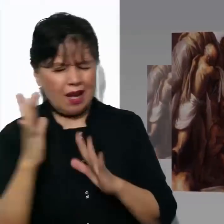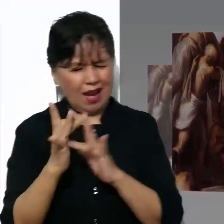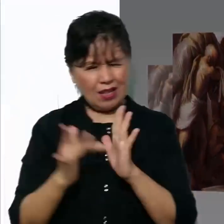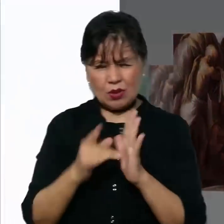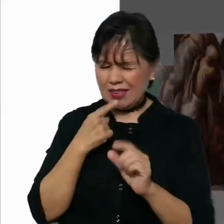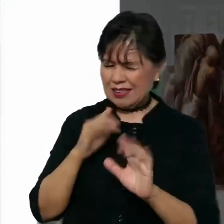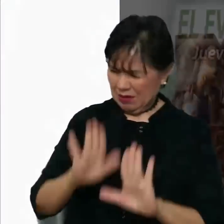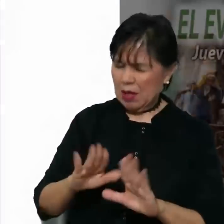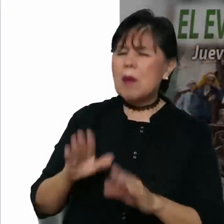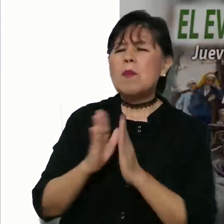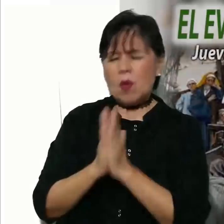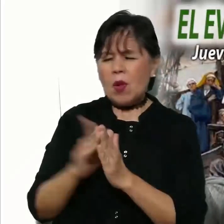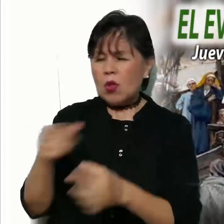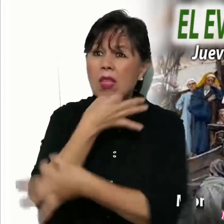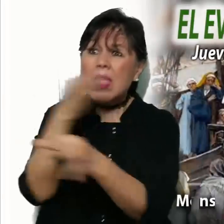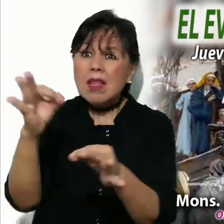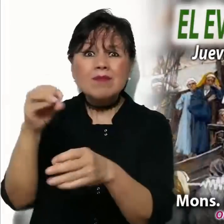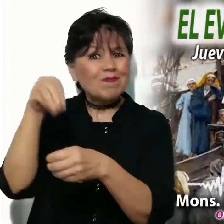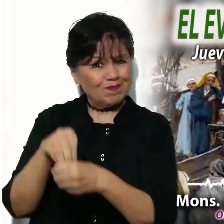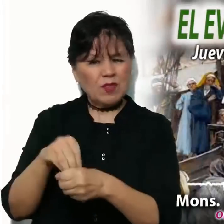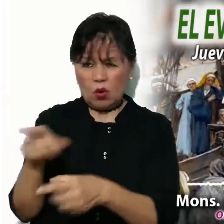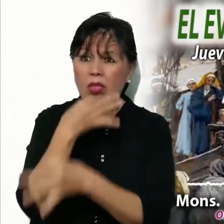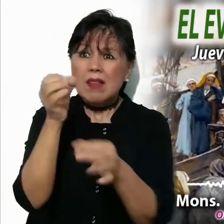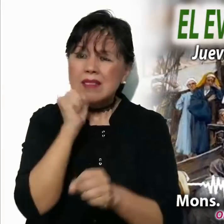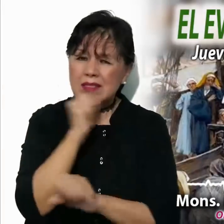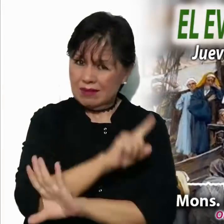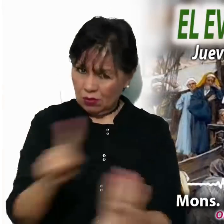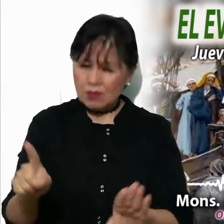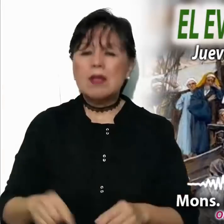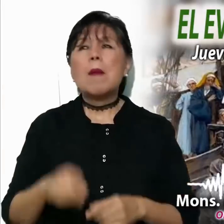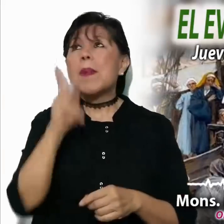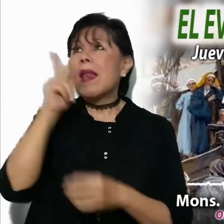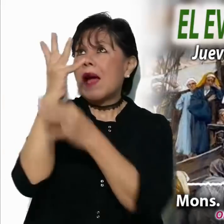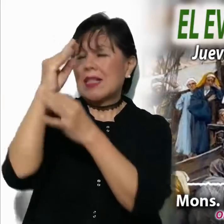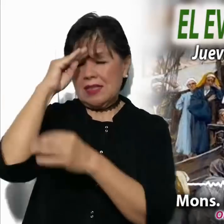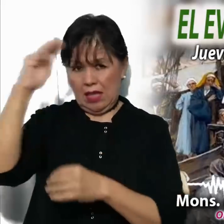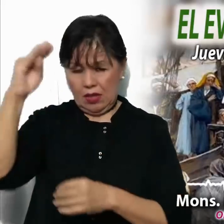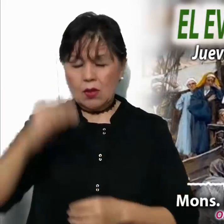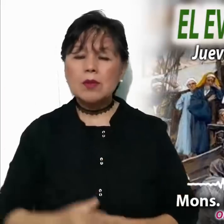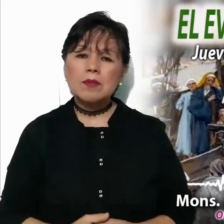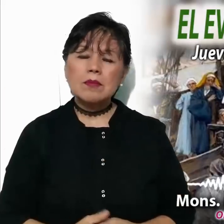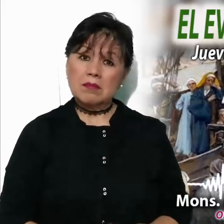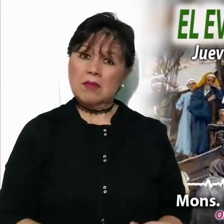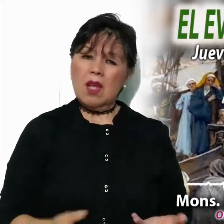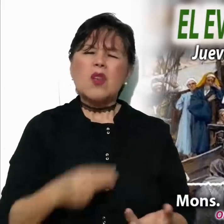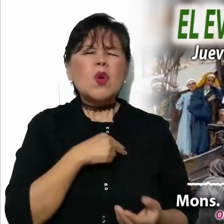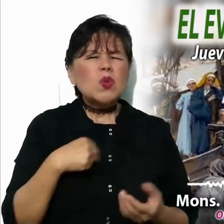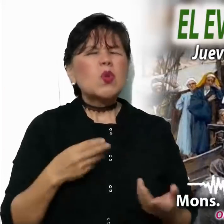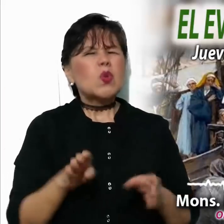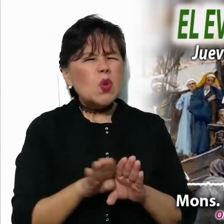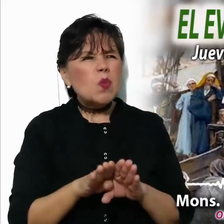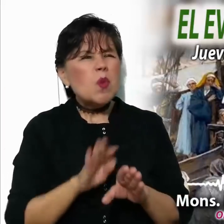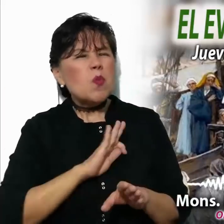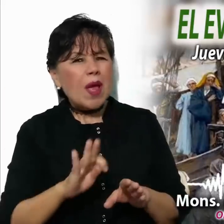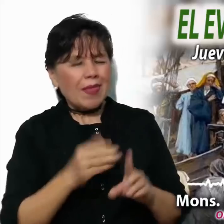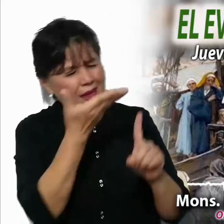Jesús les prohibía que lo manifestaran. Palabra del Señor. ¿Cómo juzgar a una